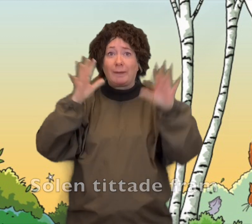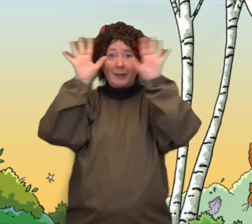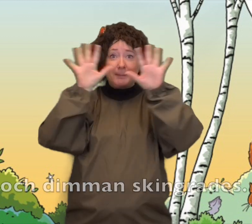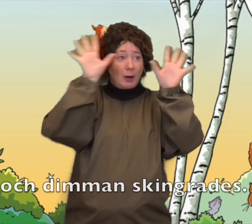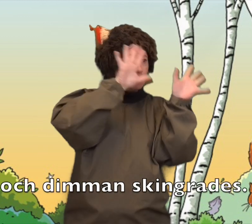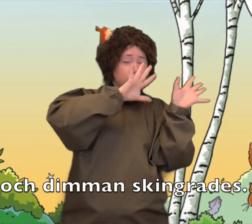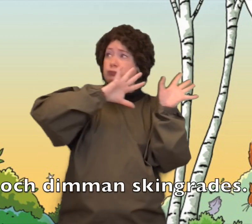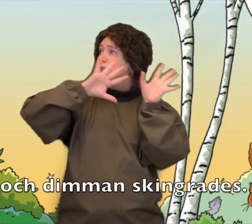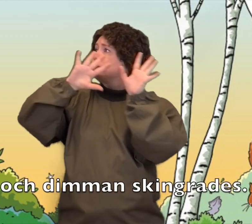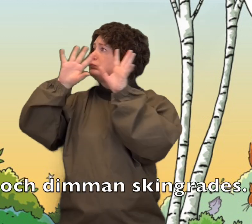dimman skingrades.